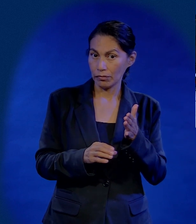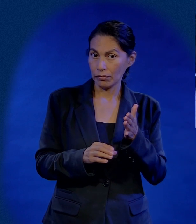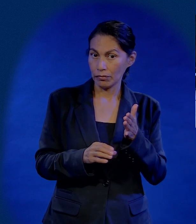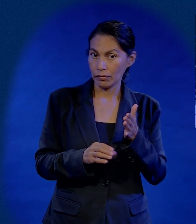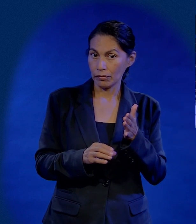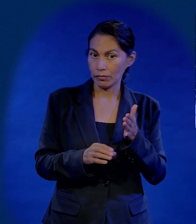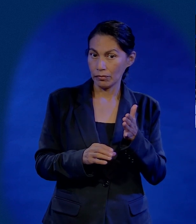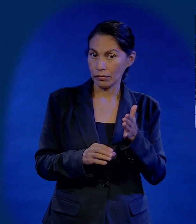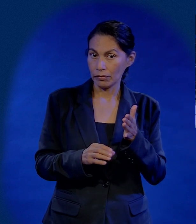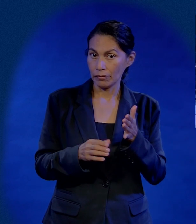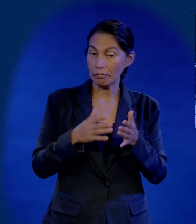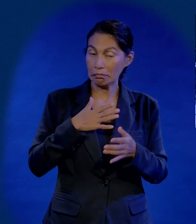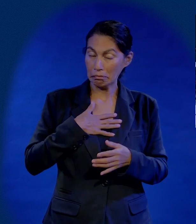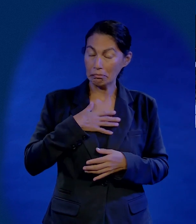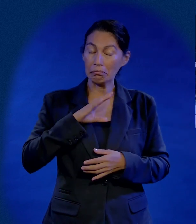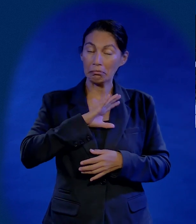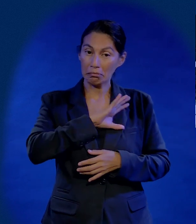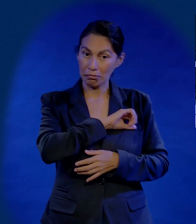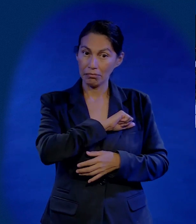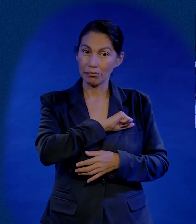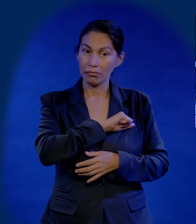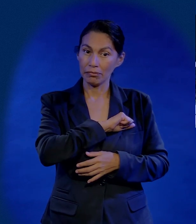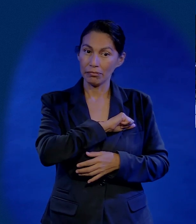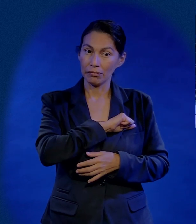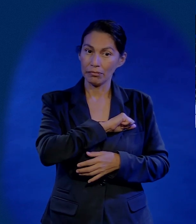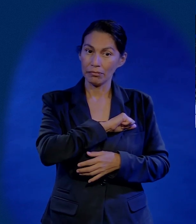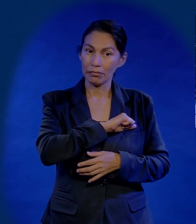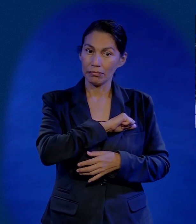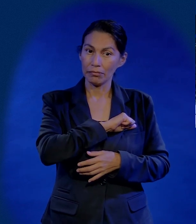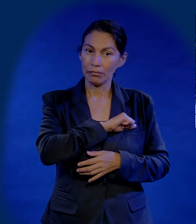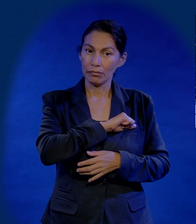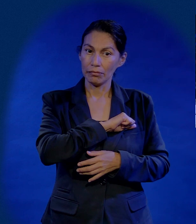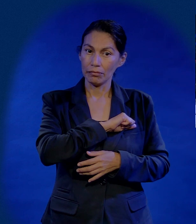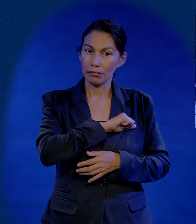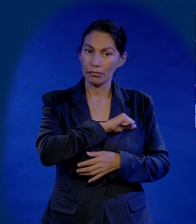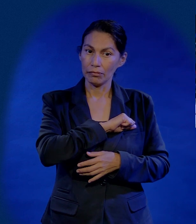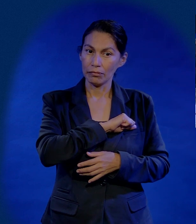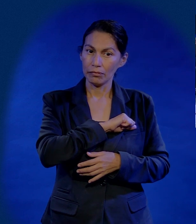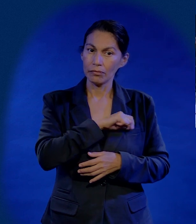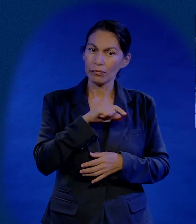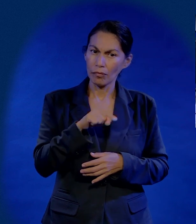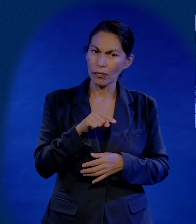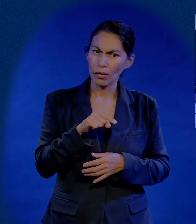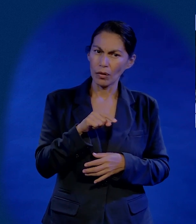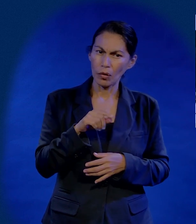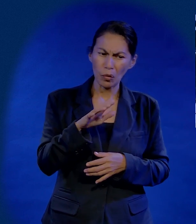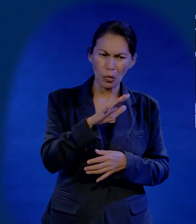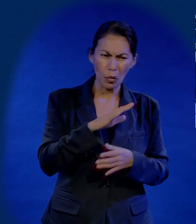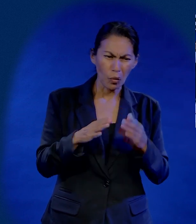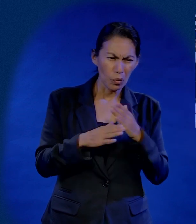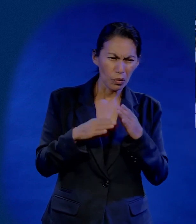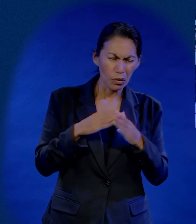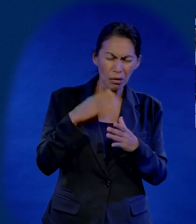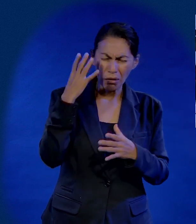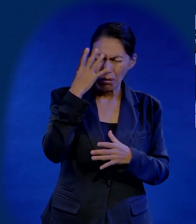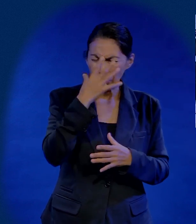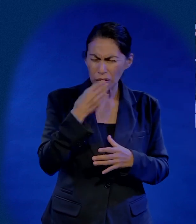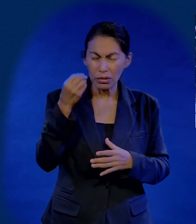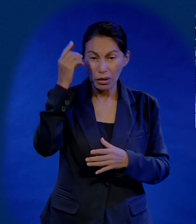últimamente, algunos años atrás, se ha convertido en uno de mis favoritos, he encontrado en el Señor joyas preciosas